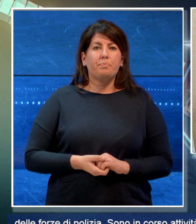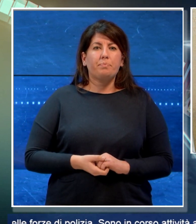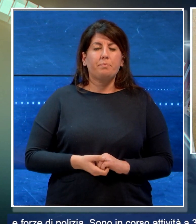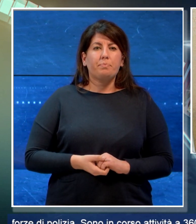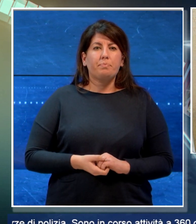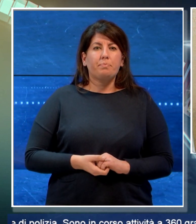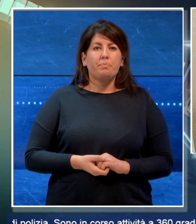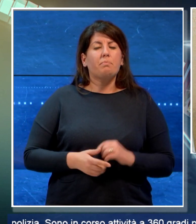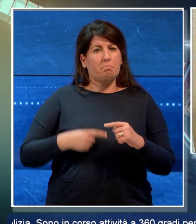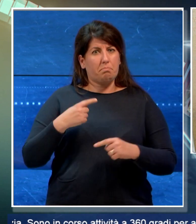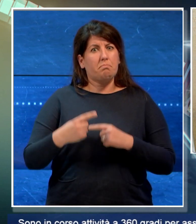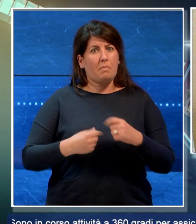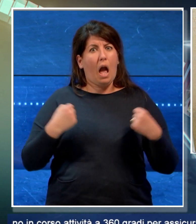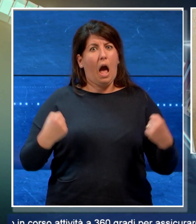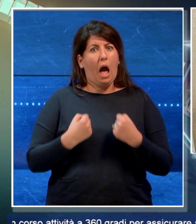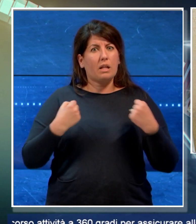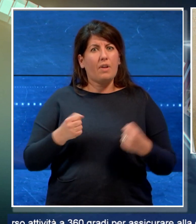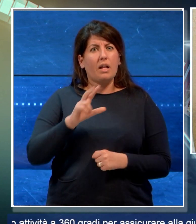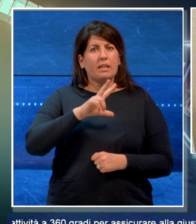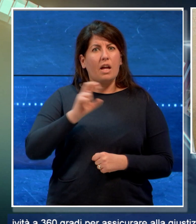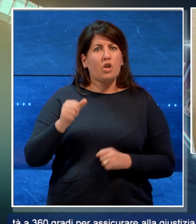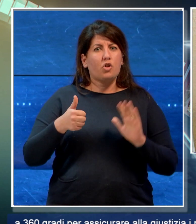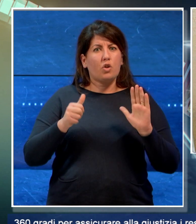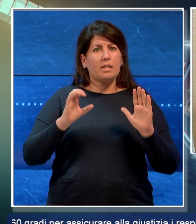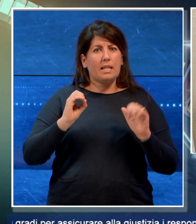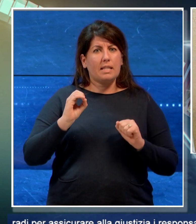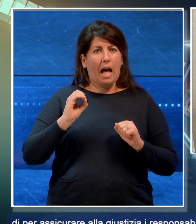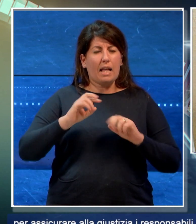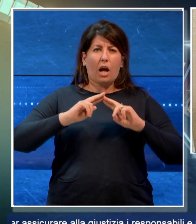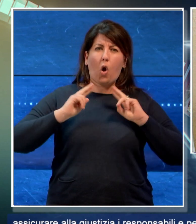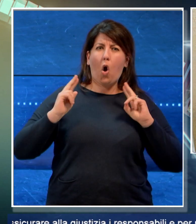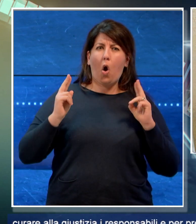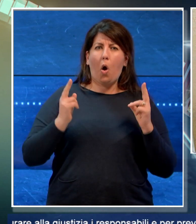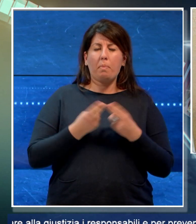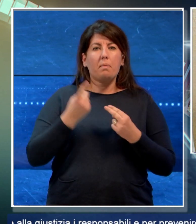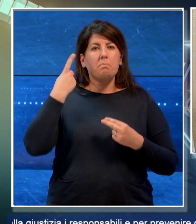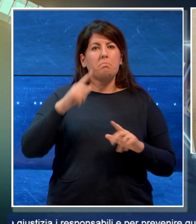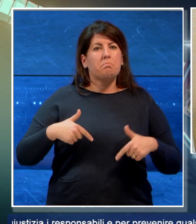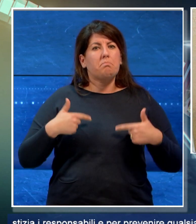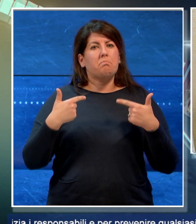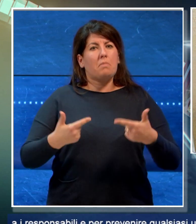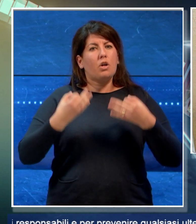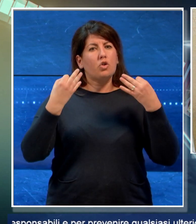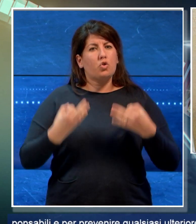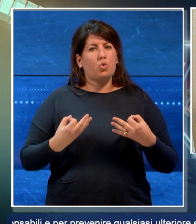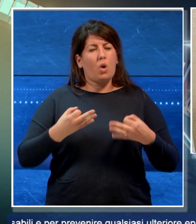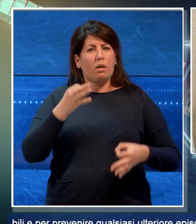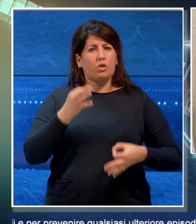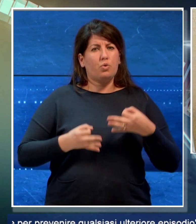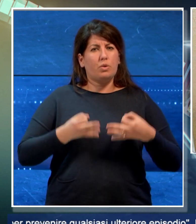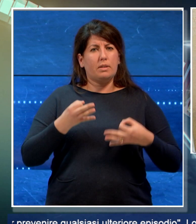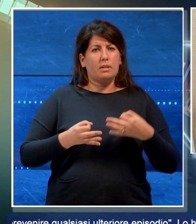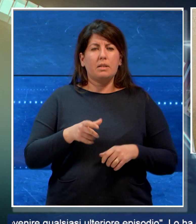in corso attività a 360 gradi per assicurare alla giustizia i